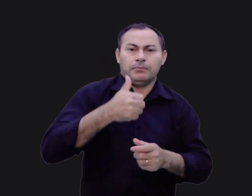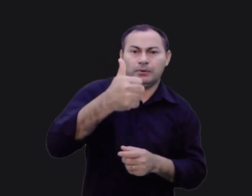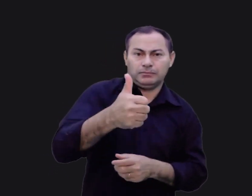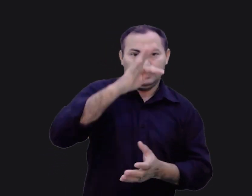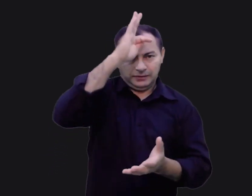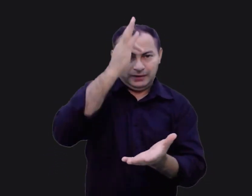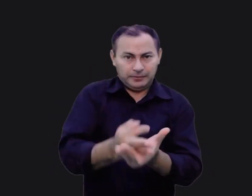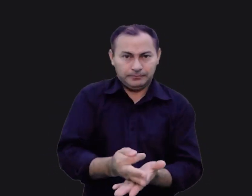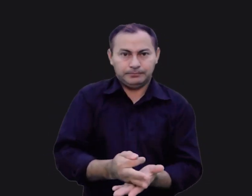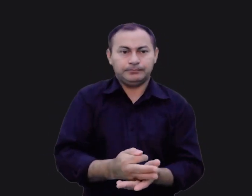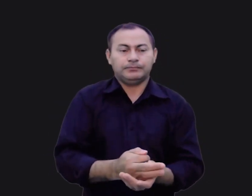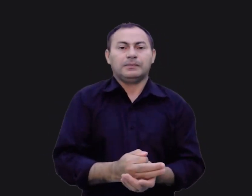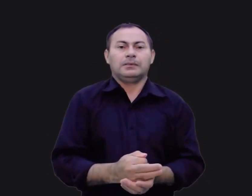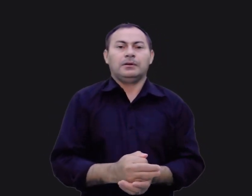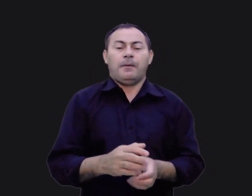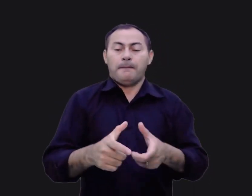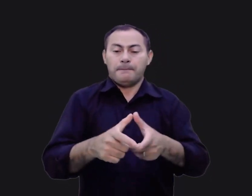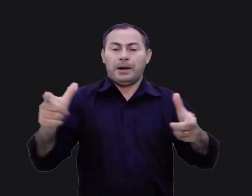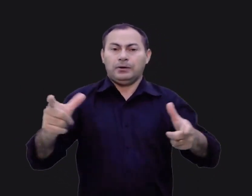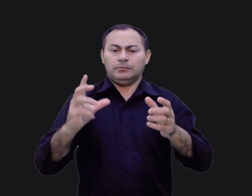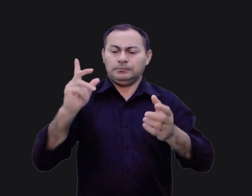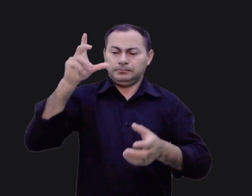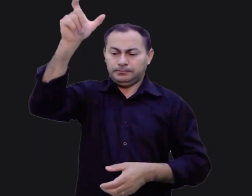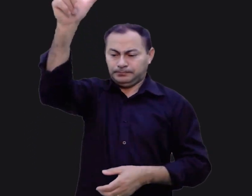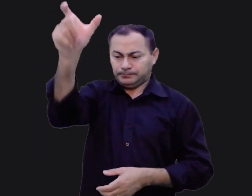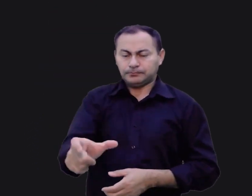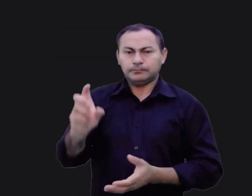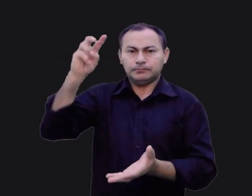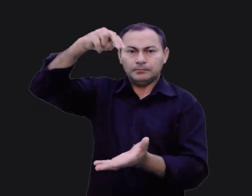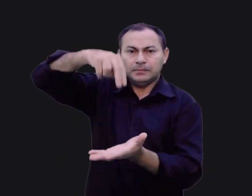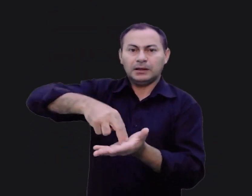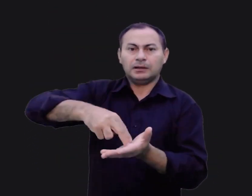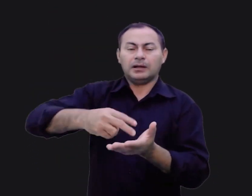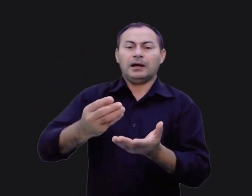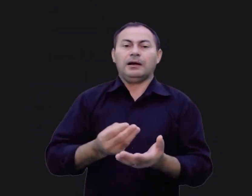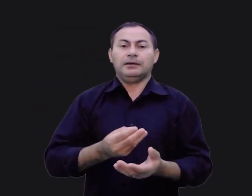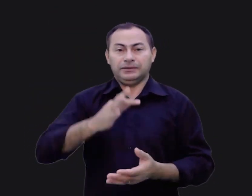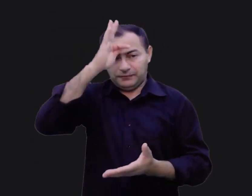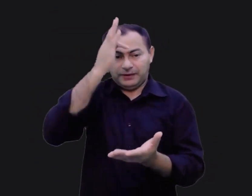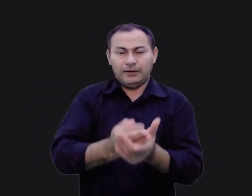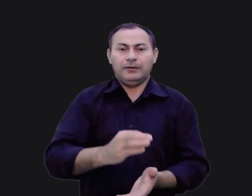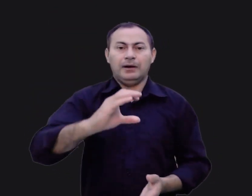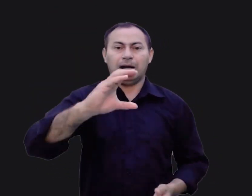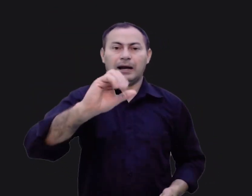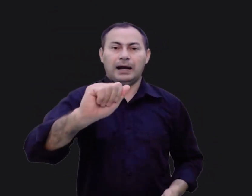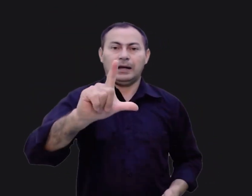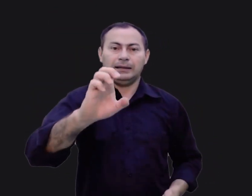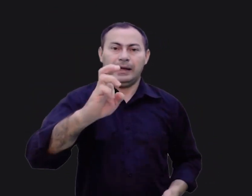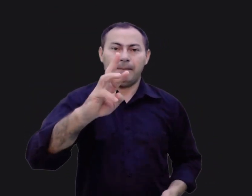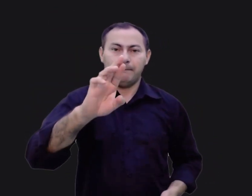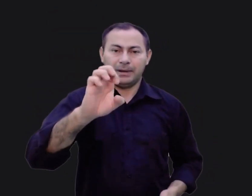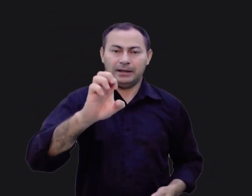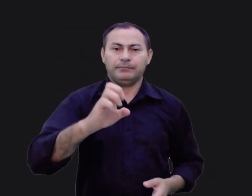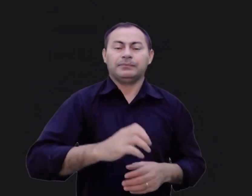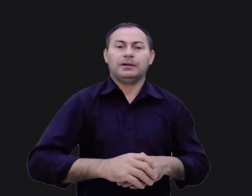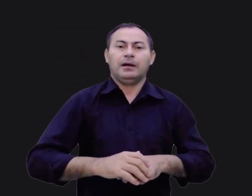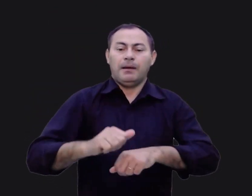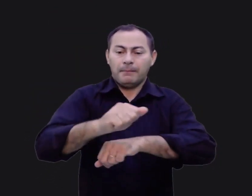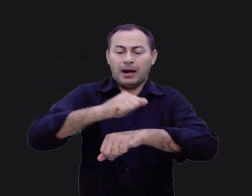positiva de fé. Um dos maiores personagens de fé da Bíblia é Caleb. Abraão é o personagem cuja fé